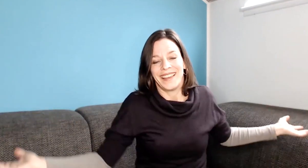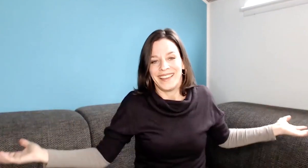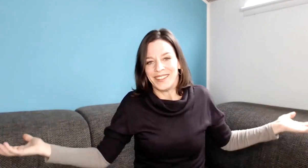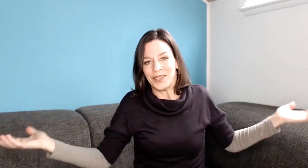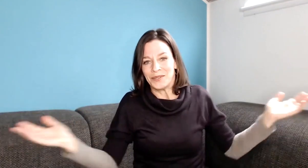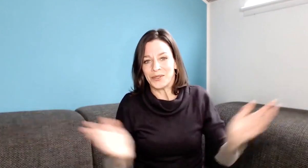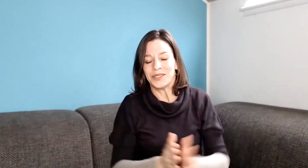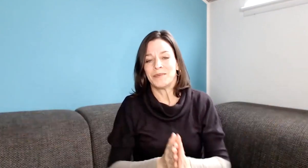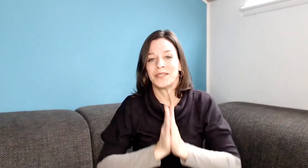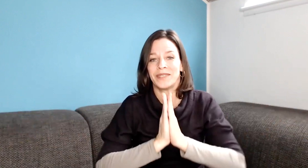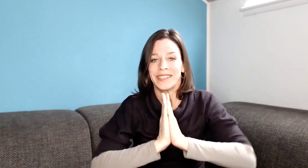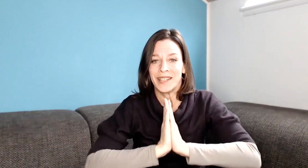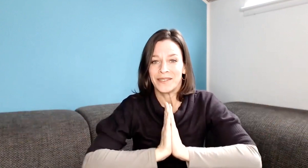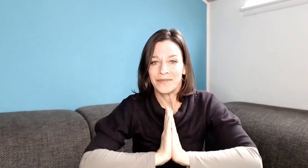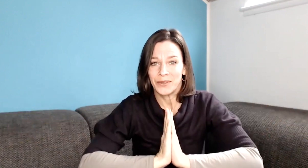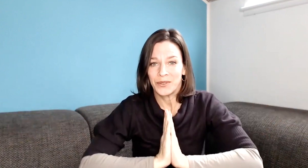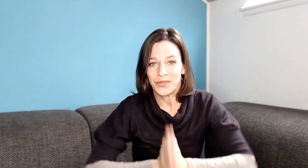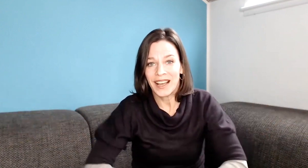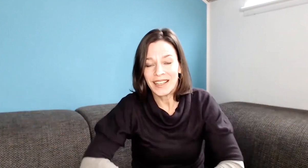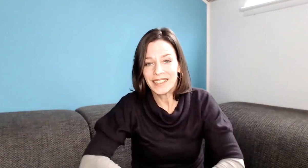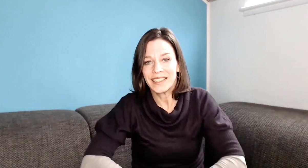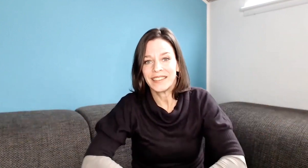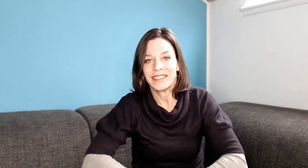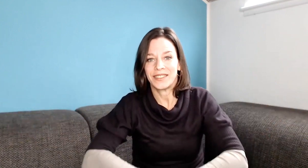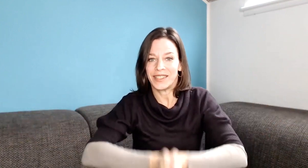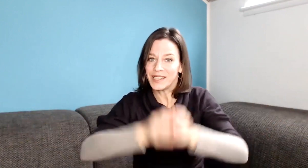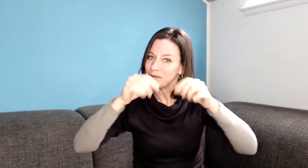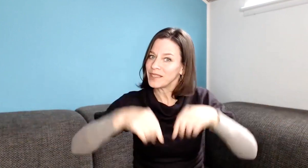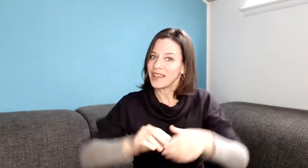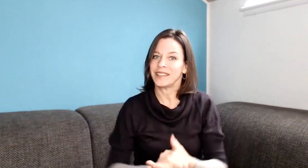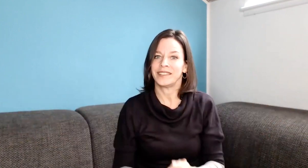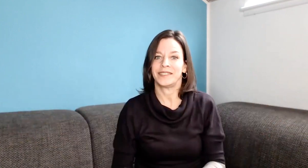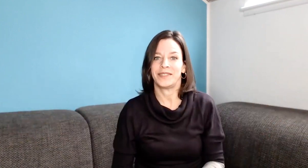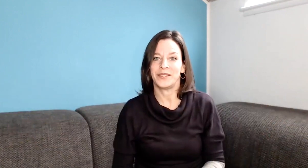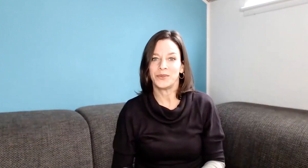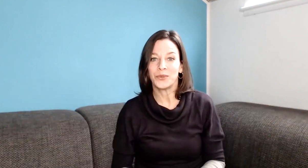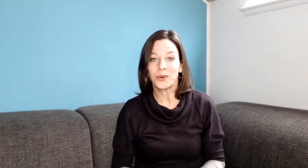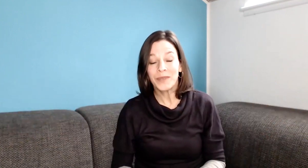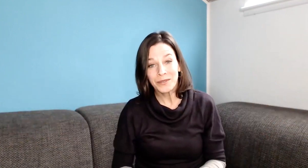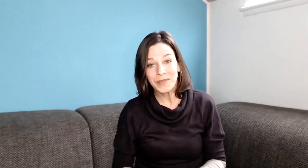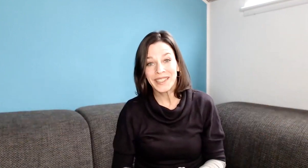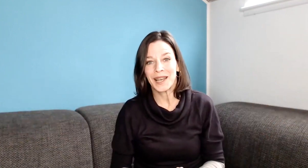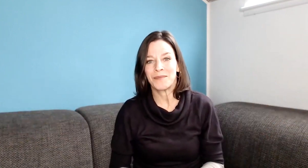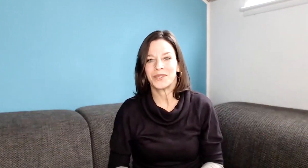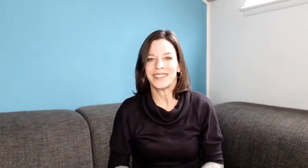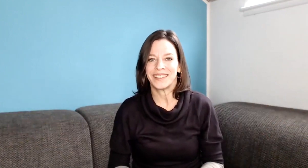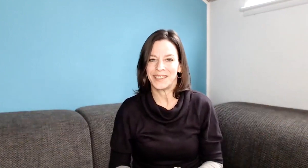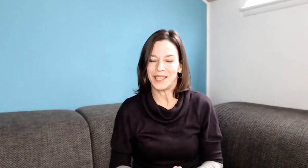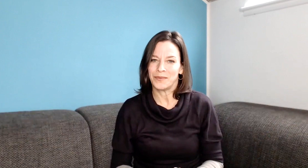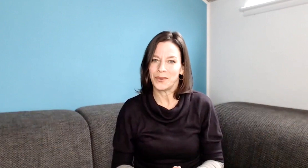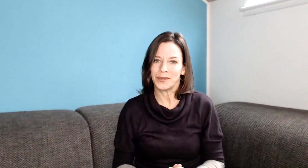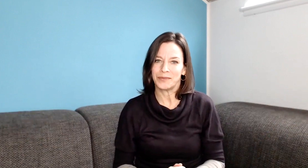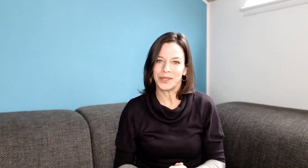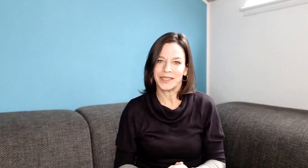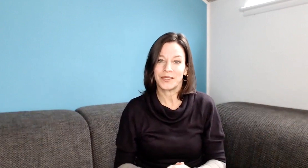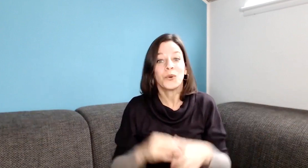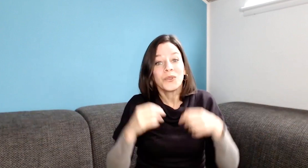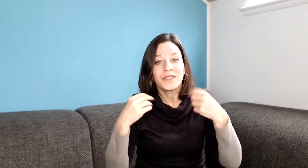Ich hoffe, ich konnte dir ein bisschen weiterhelfen. Und wenn du noch Fragen hast, stell sie mir gerne, wenn du noch mehr vom Enneagramm und anderen Themen hören möchtest und